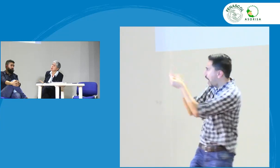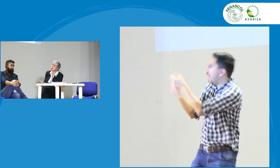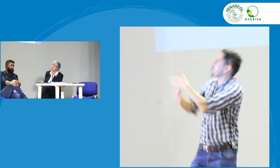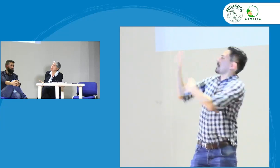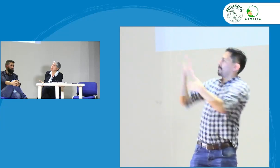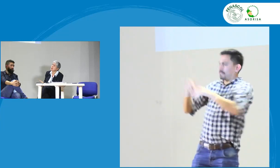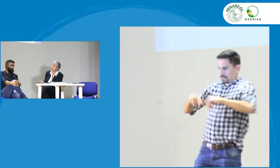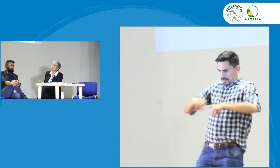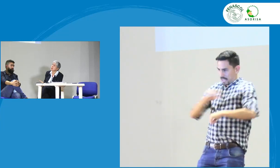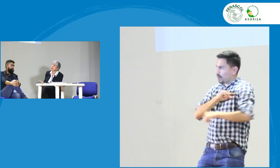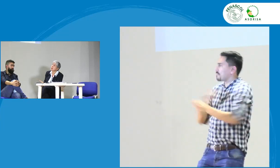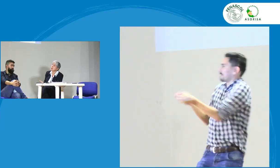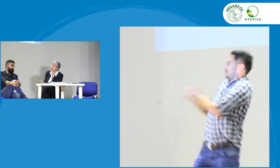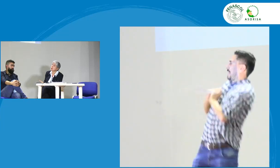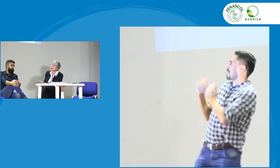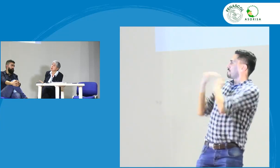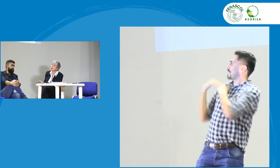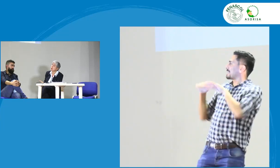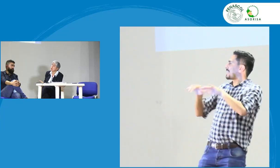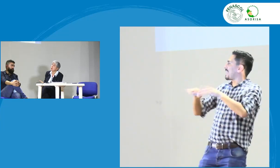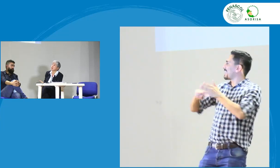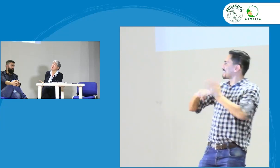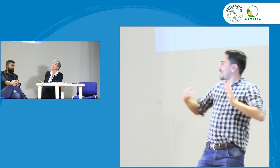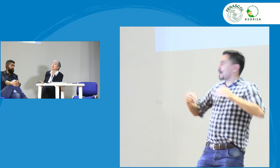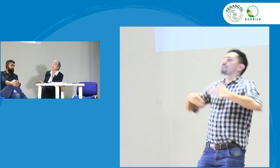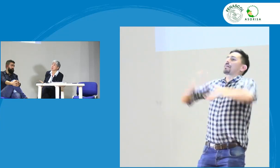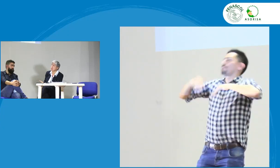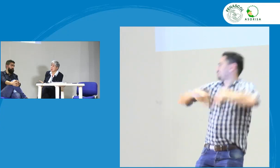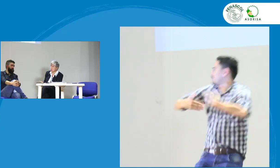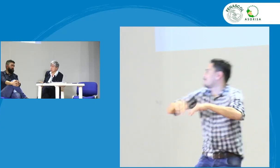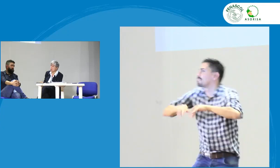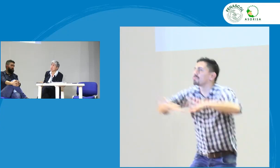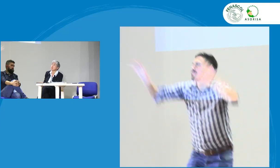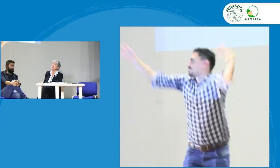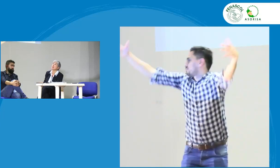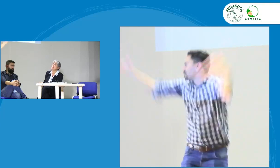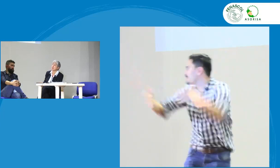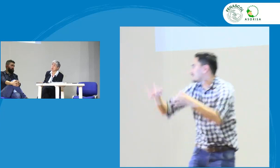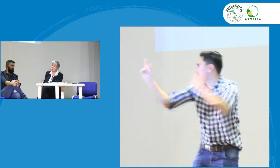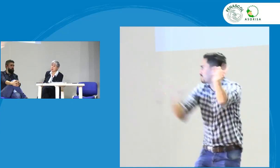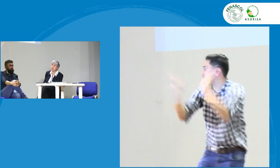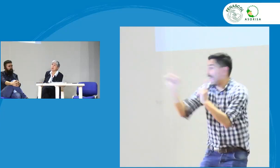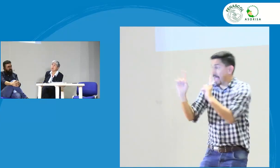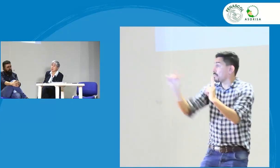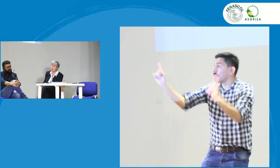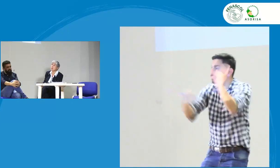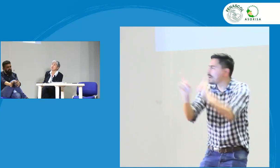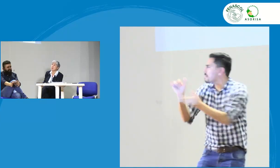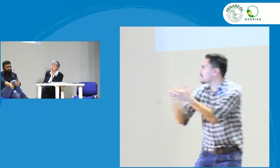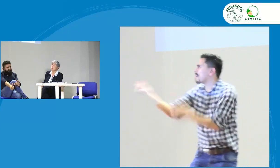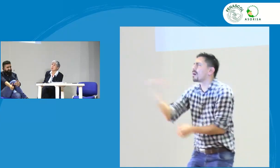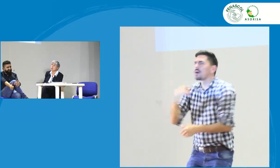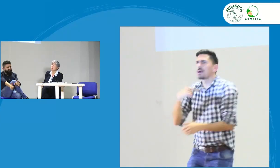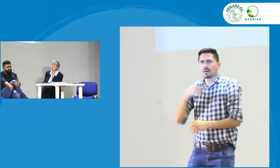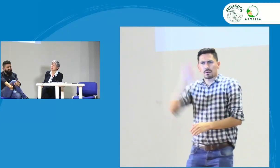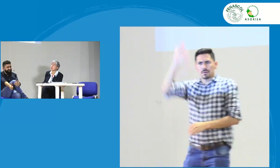decreto reglamentario pues el INSOR va a hacer la Secretaría Técnica de este Consejo y vamos a empezar